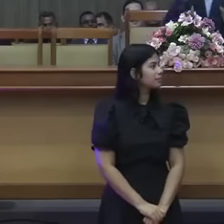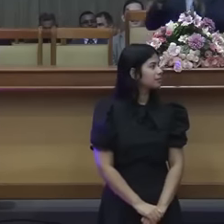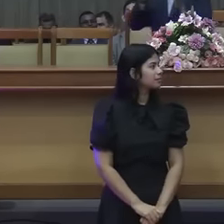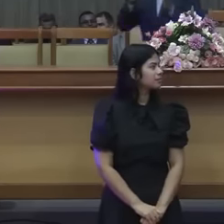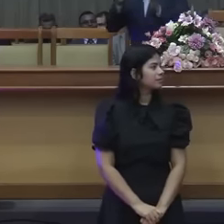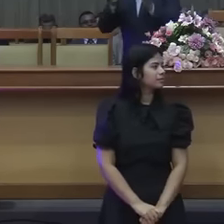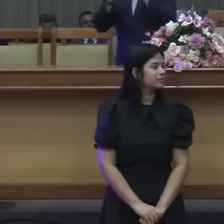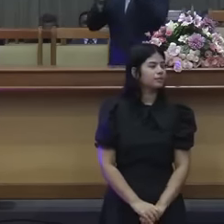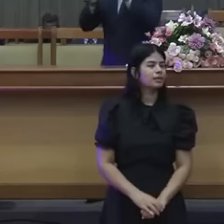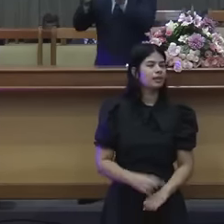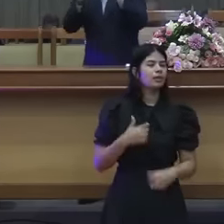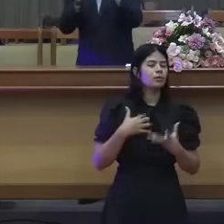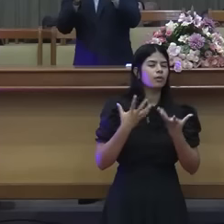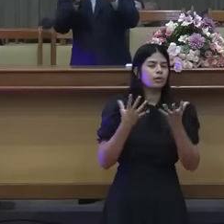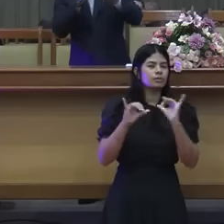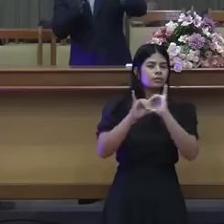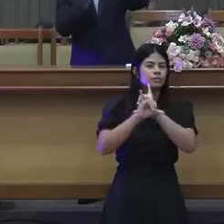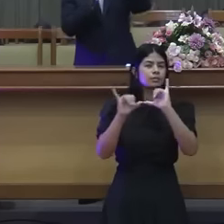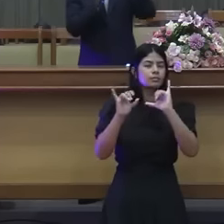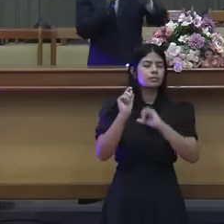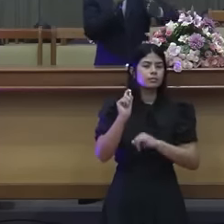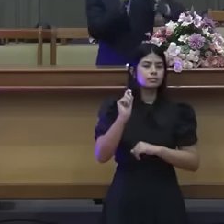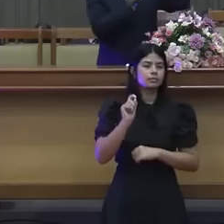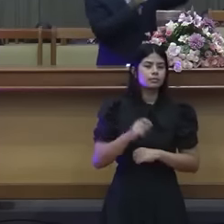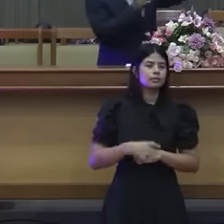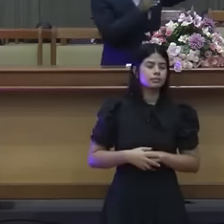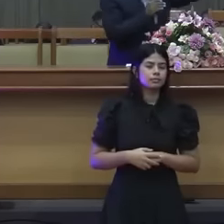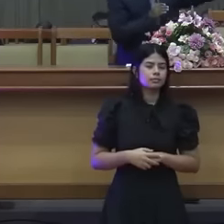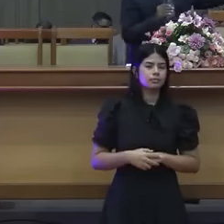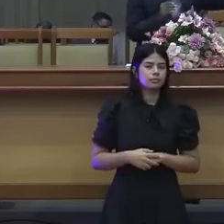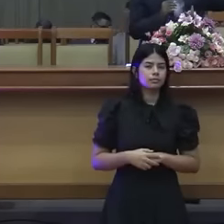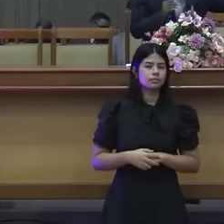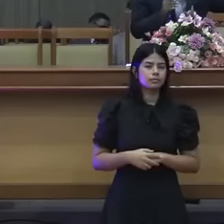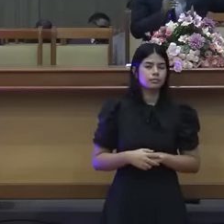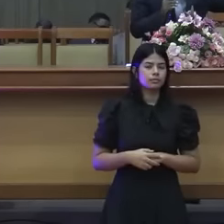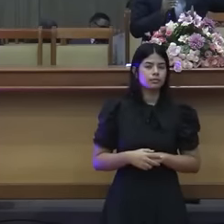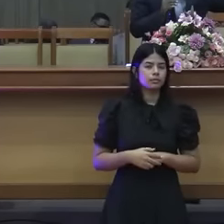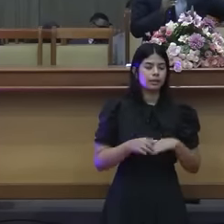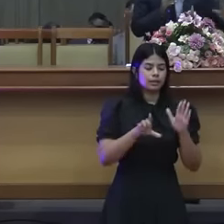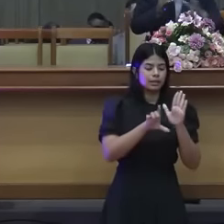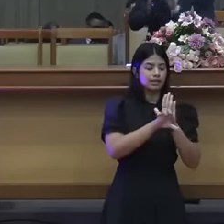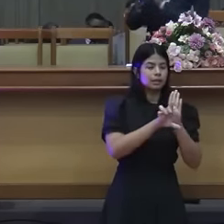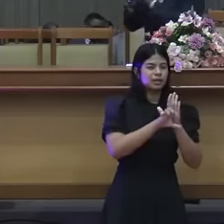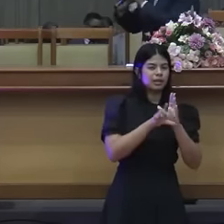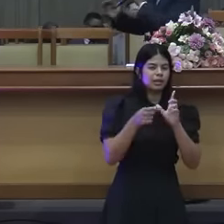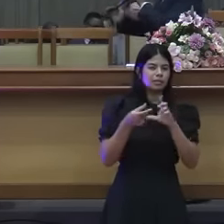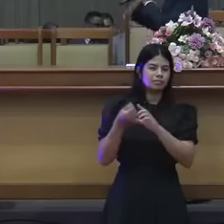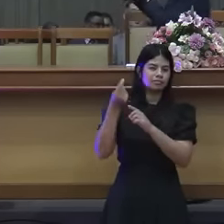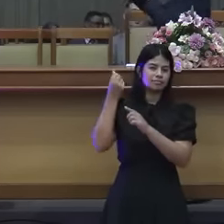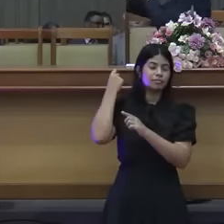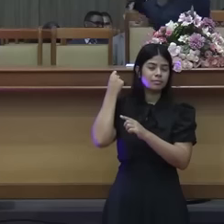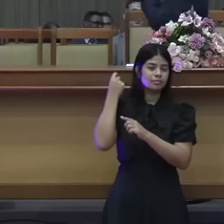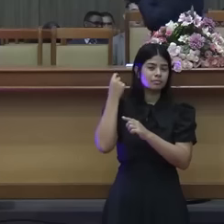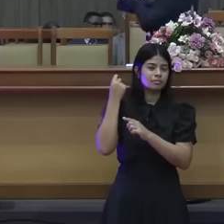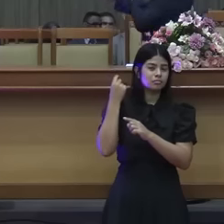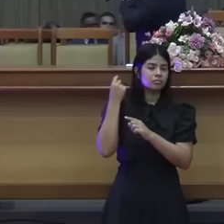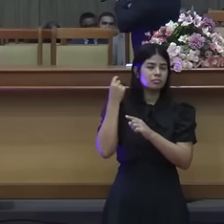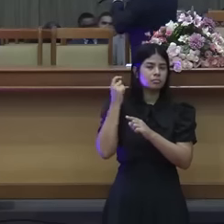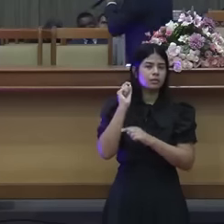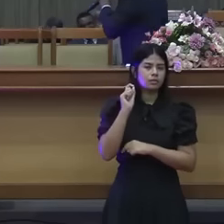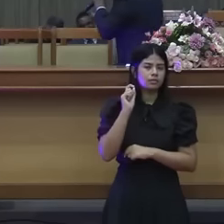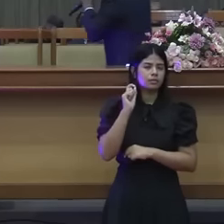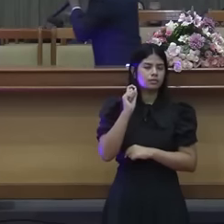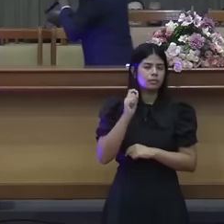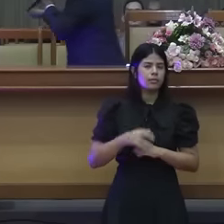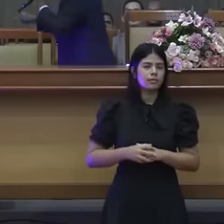O que eu quero dizer aqui, olhem bem para cá. Tem coisas na lei antiga, que foi colocada na nova aliança